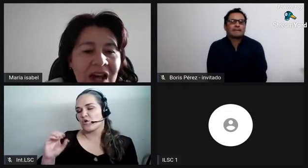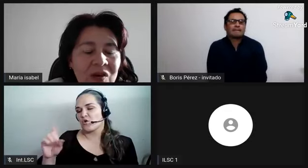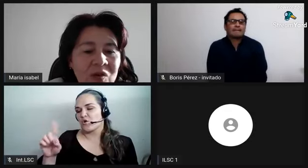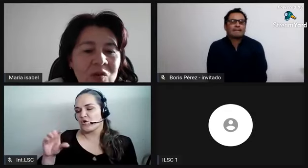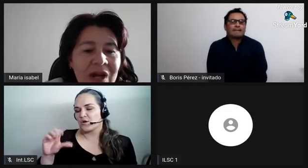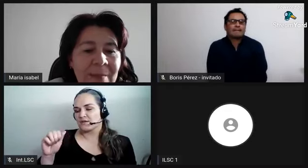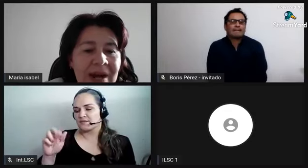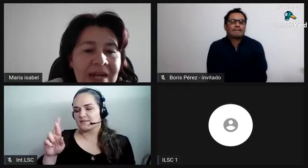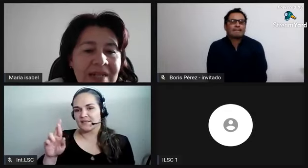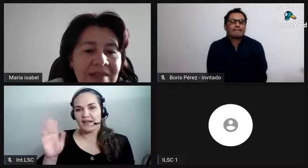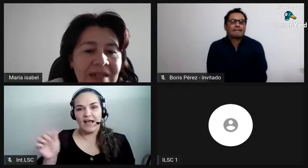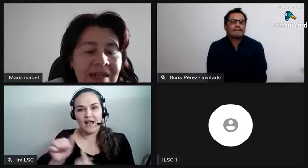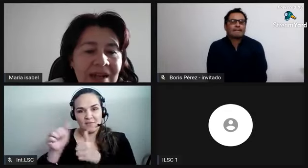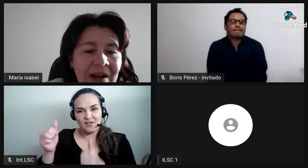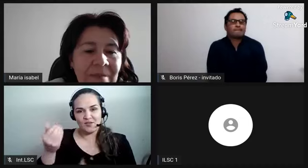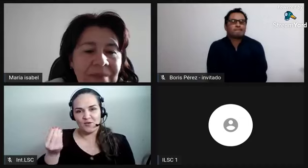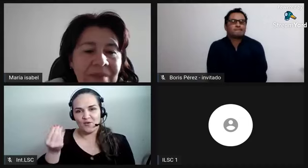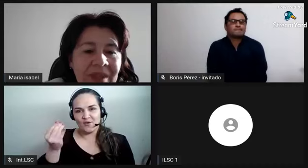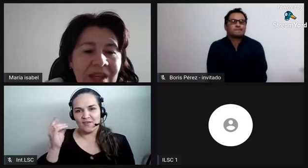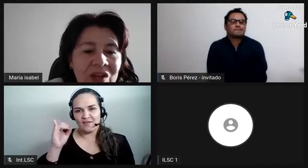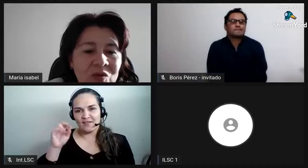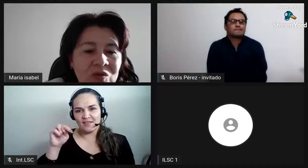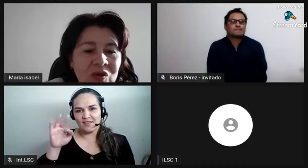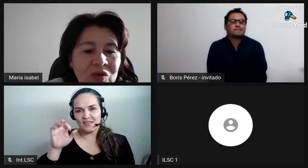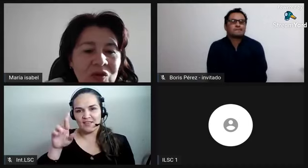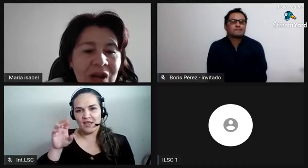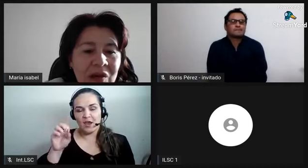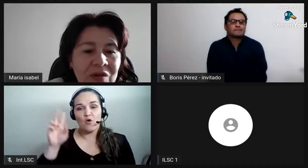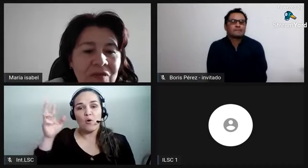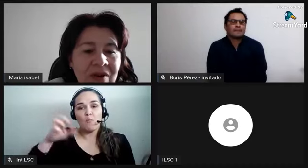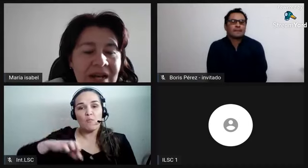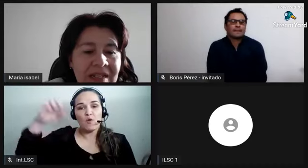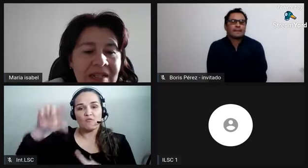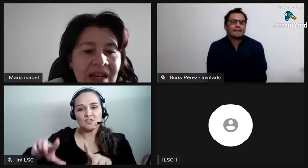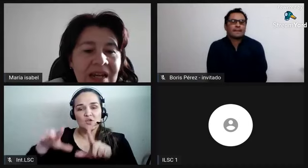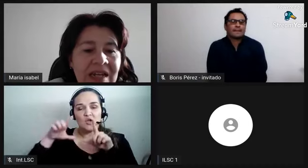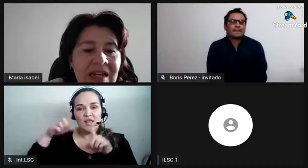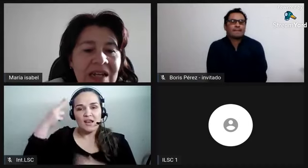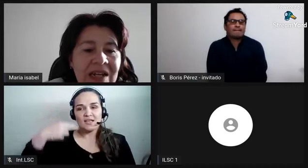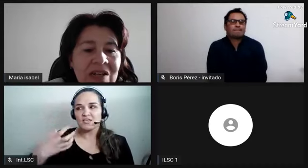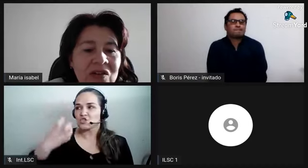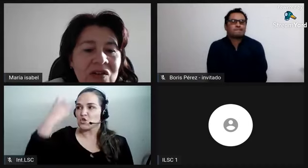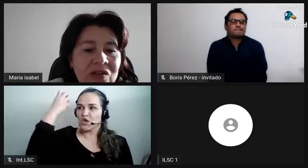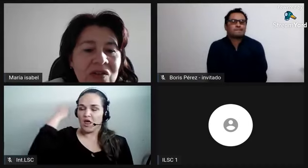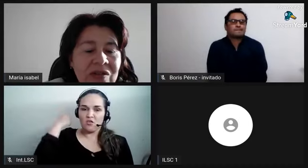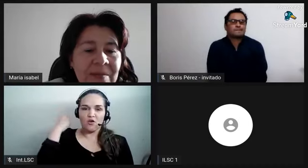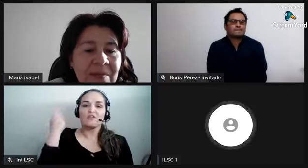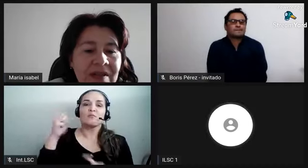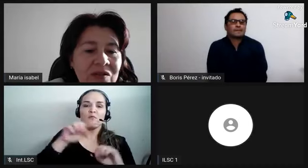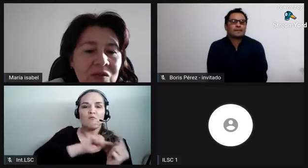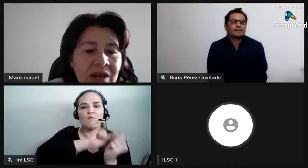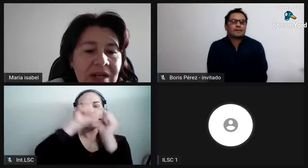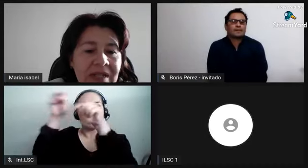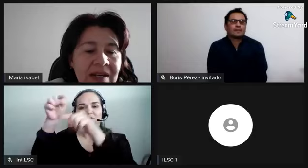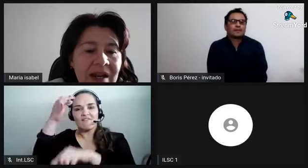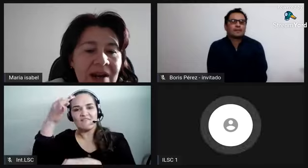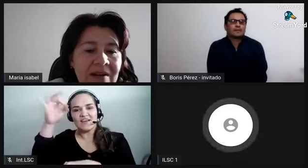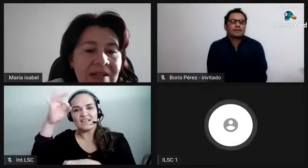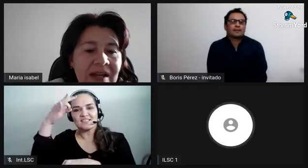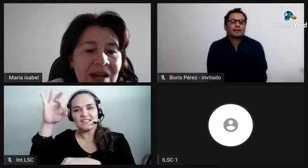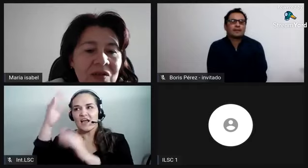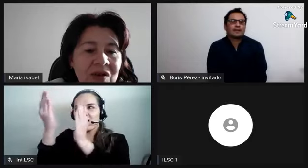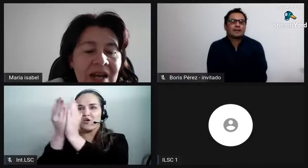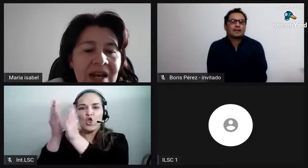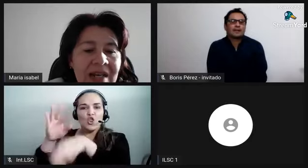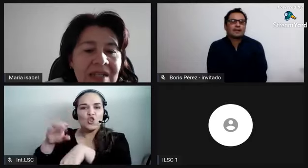ha realizado una maestría y un doctorado en Francia y los temas en los cuales él